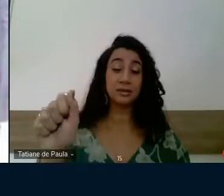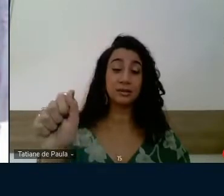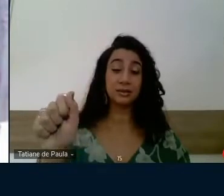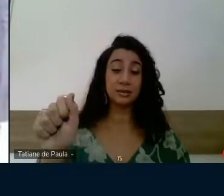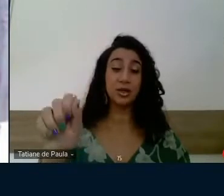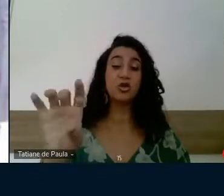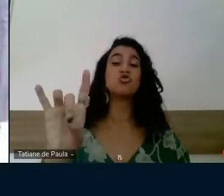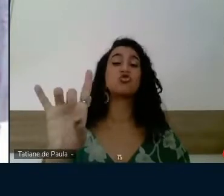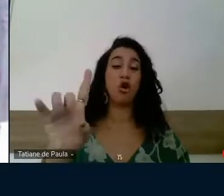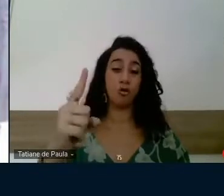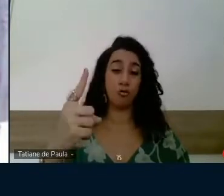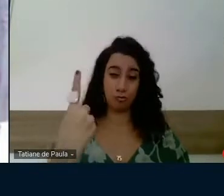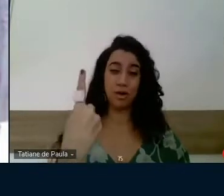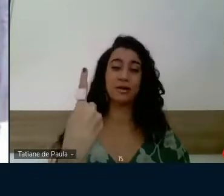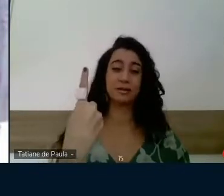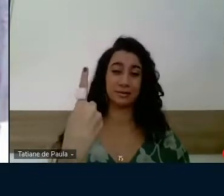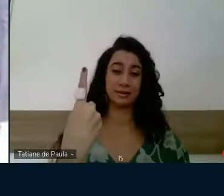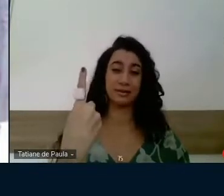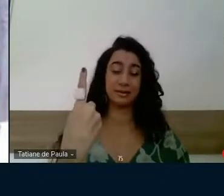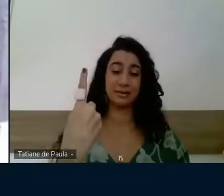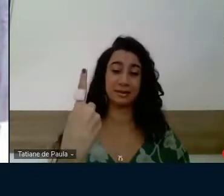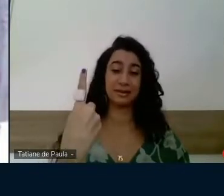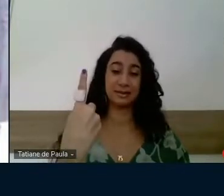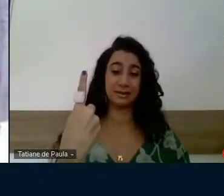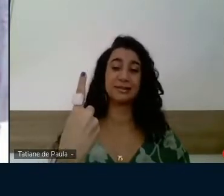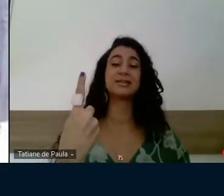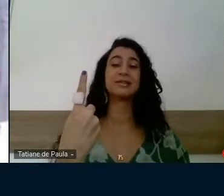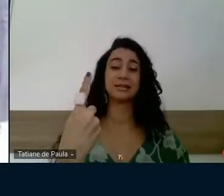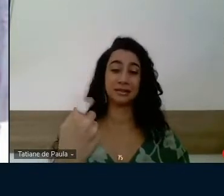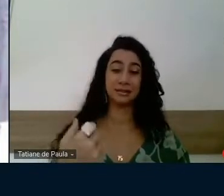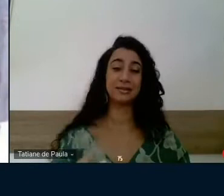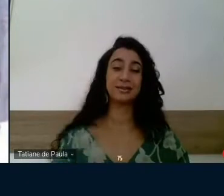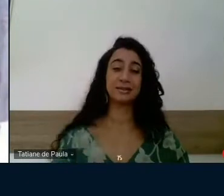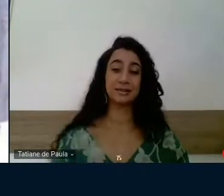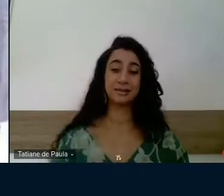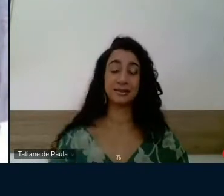Só a Paula surda. Só uma surda.